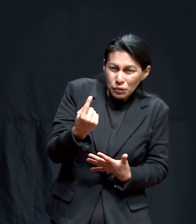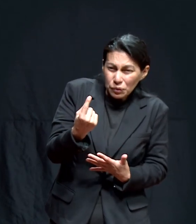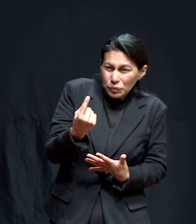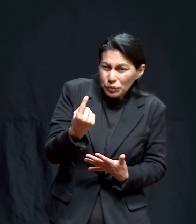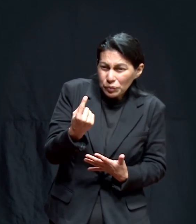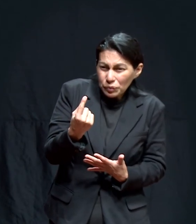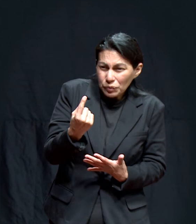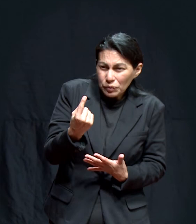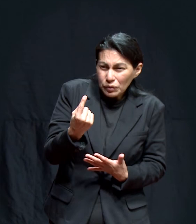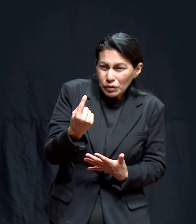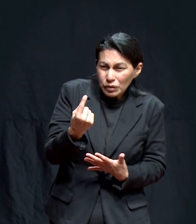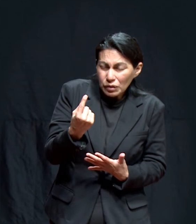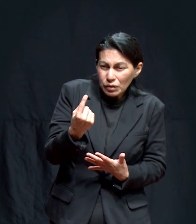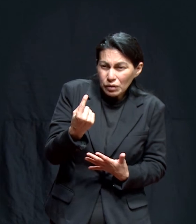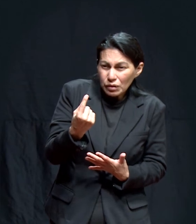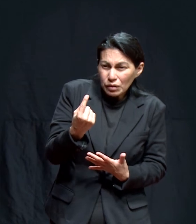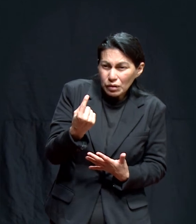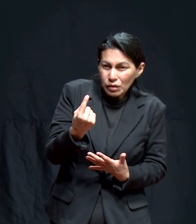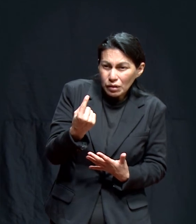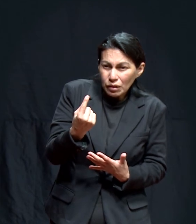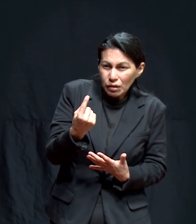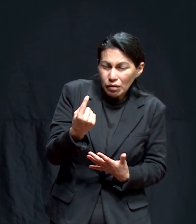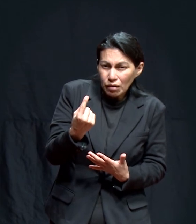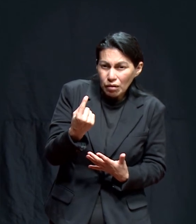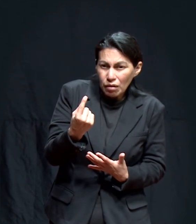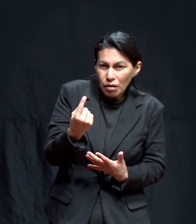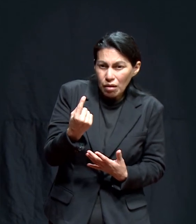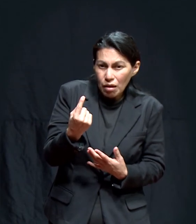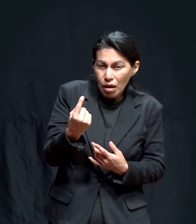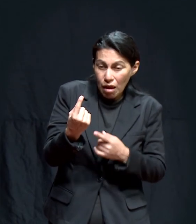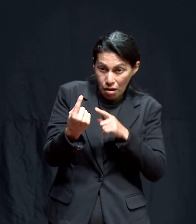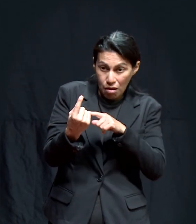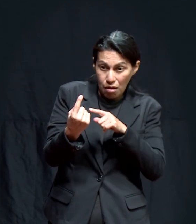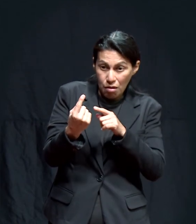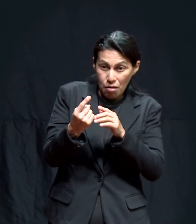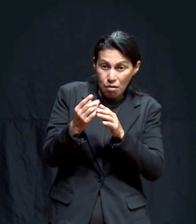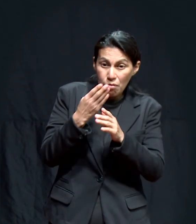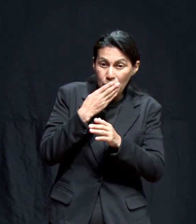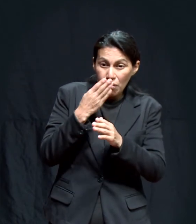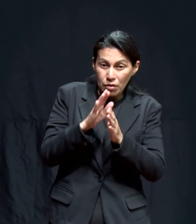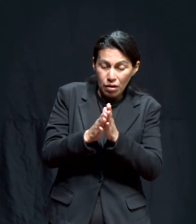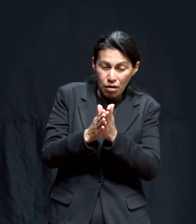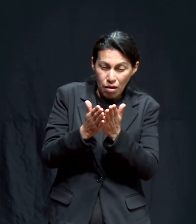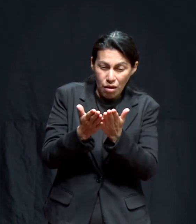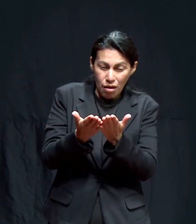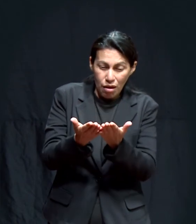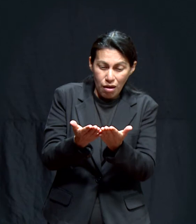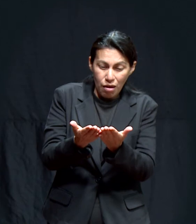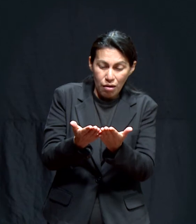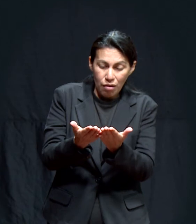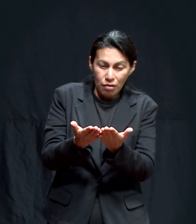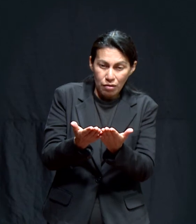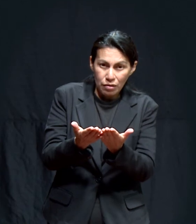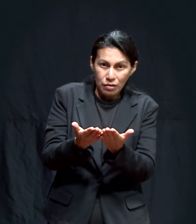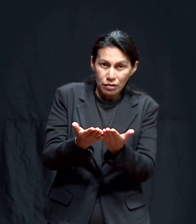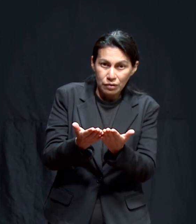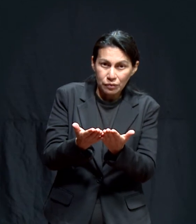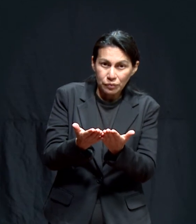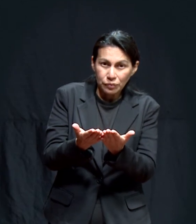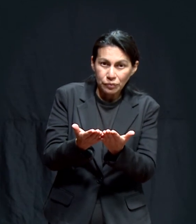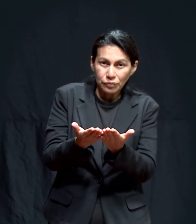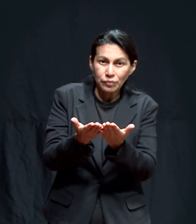tan emocionante que llena mi corazón. Recuerdo que él traía una Biblia así, en sus manos,